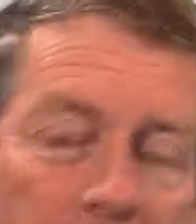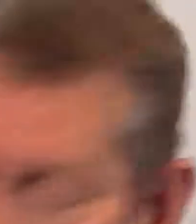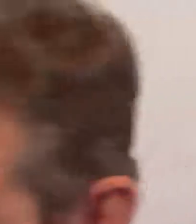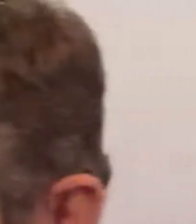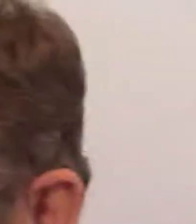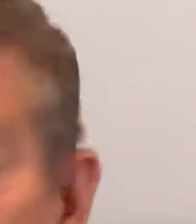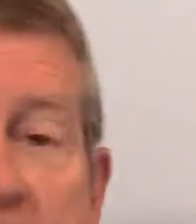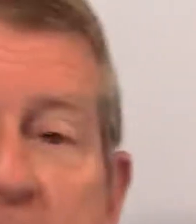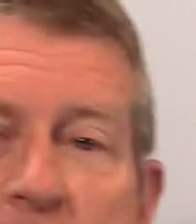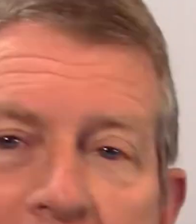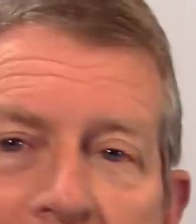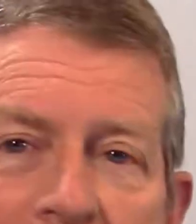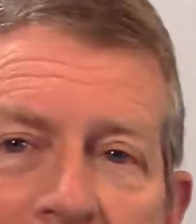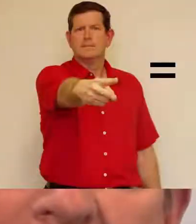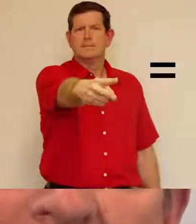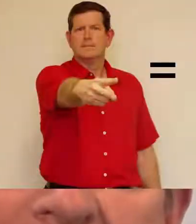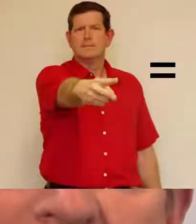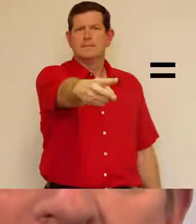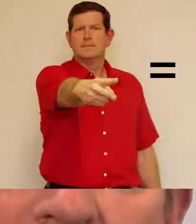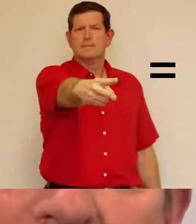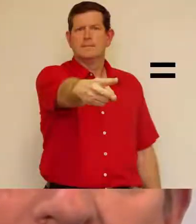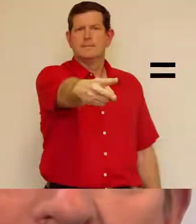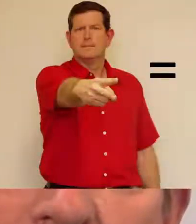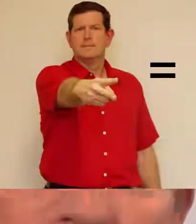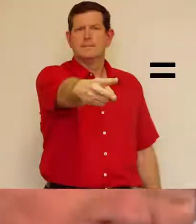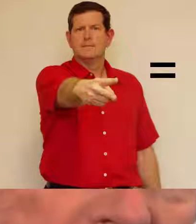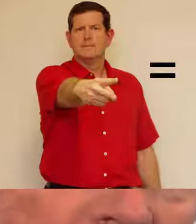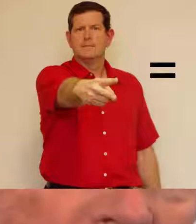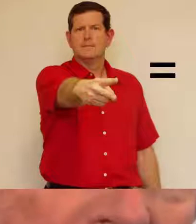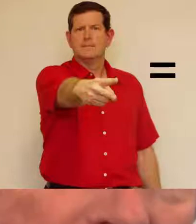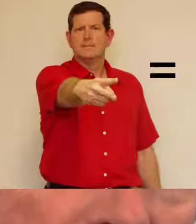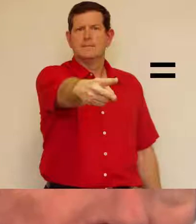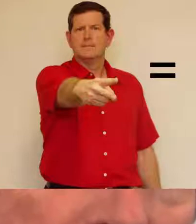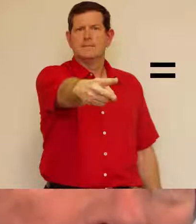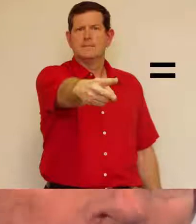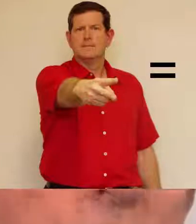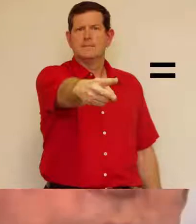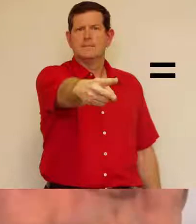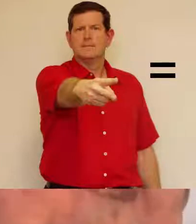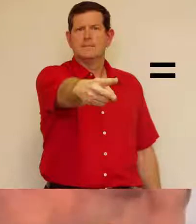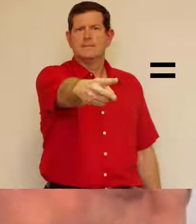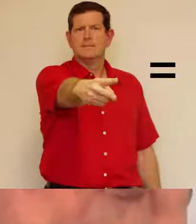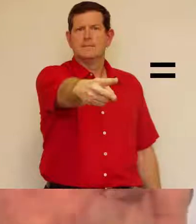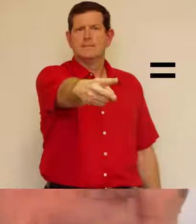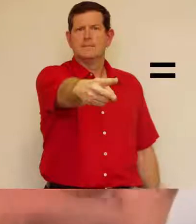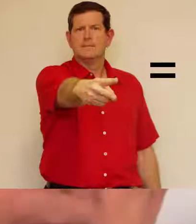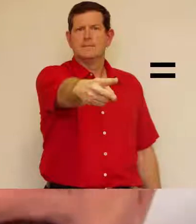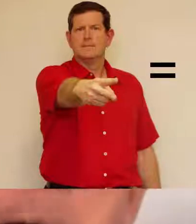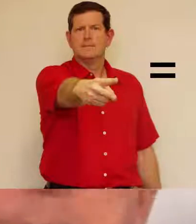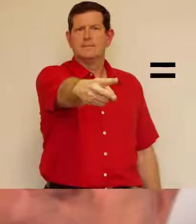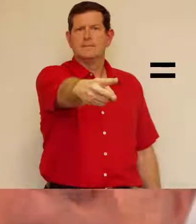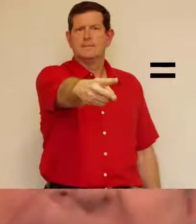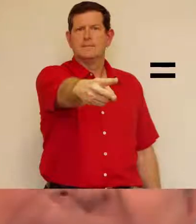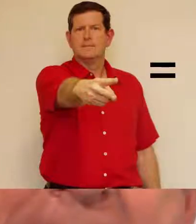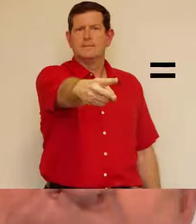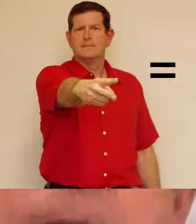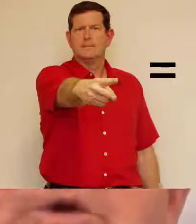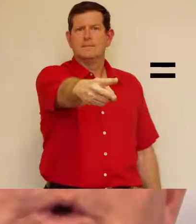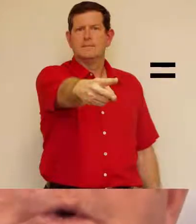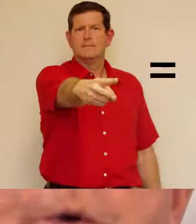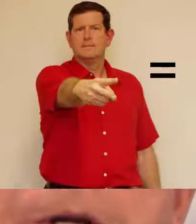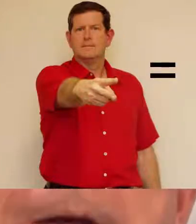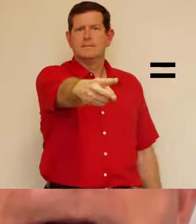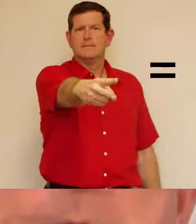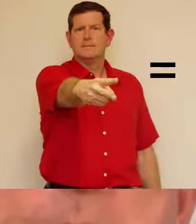Alors, c'est le verbe être. Vous connaissez le verbe être ? Bon, je ne pense pas. Le verbe être